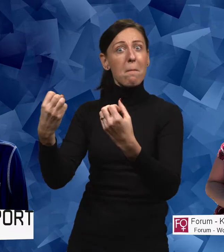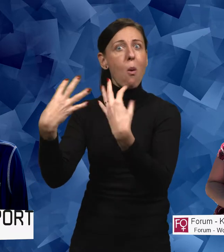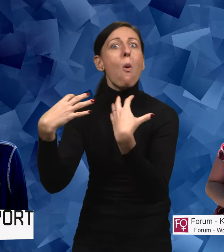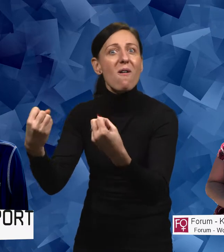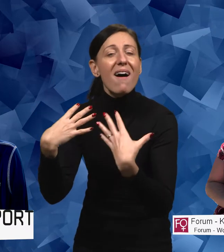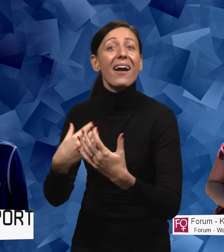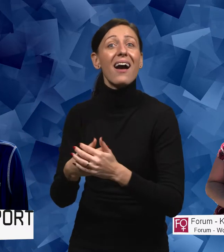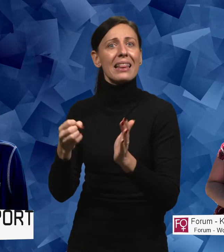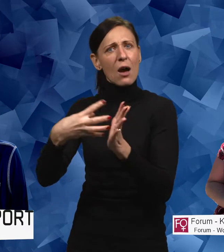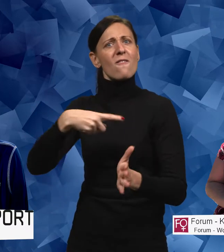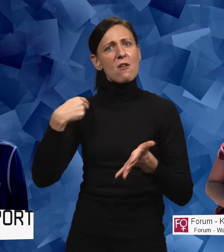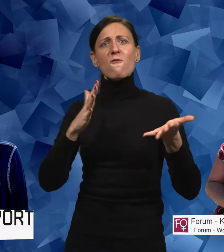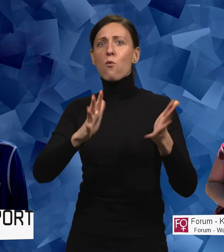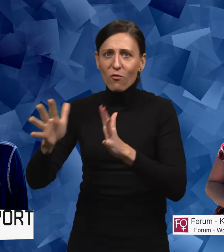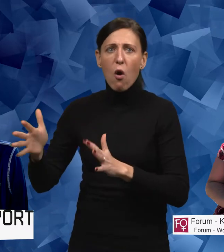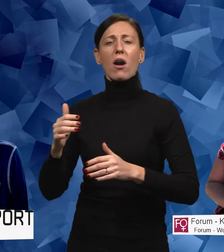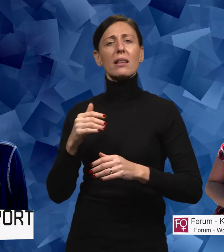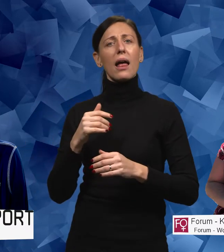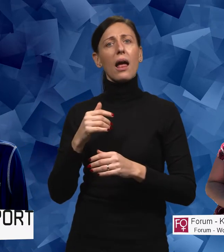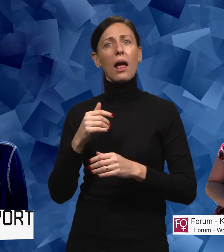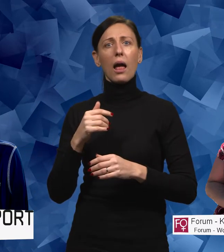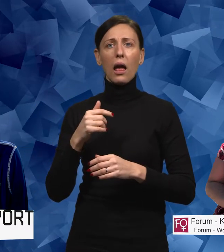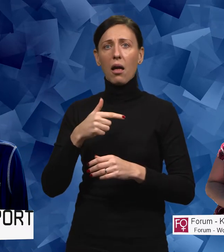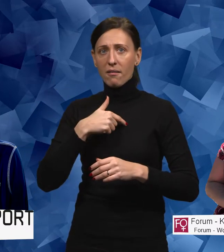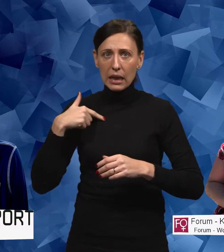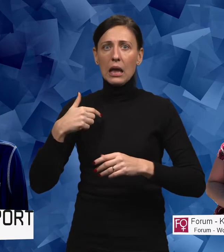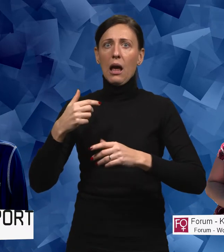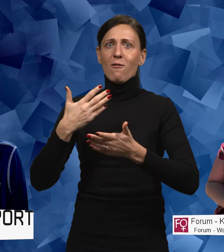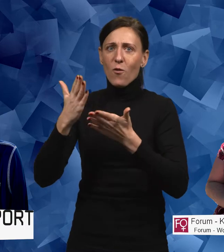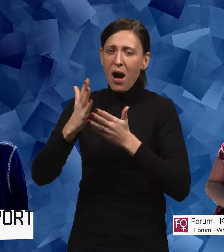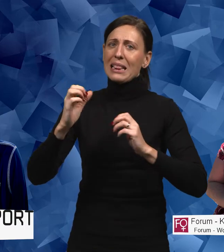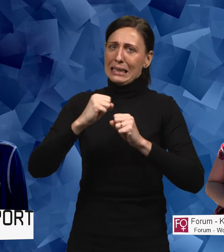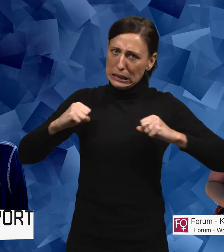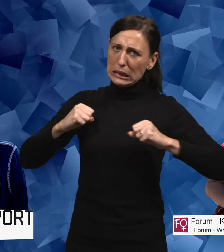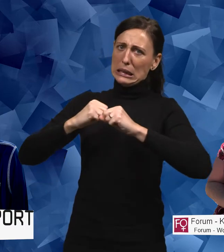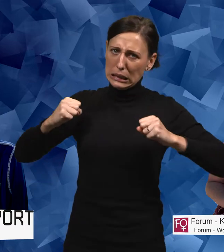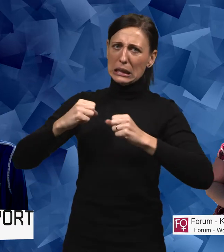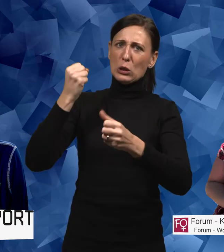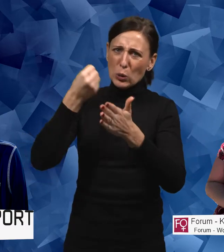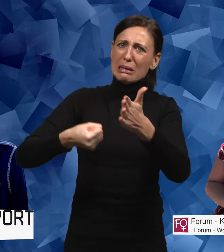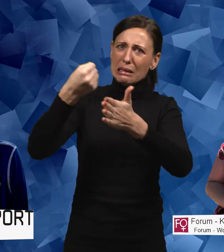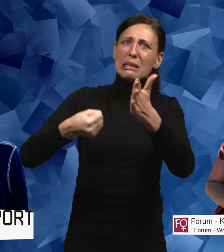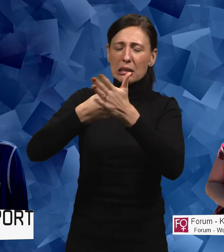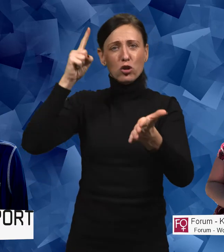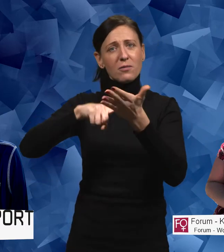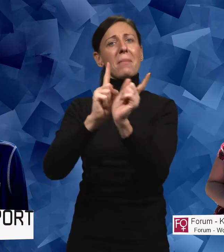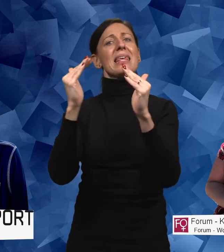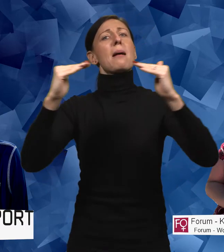det har påverkat. Och det är därför vi fortfarande håller på och erövrar och jobbar mot ett jämställt samhälle.